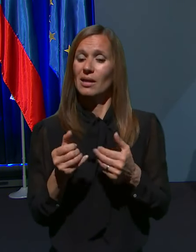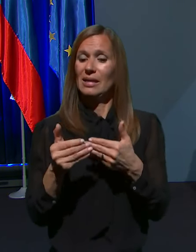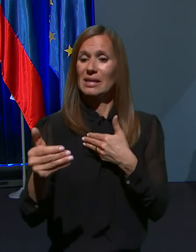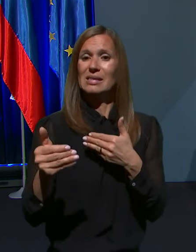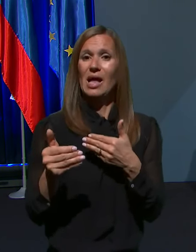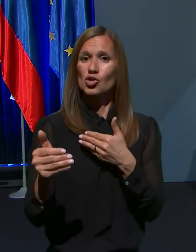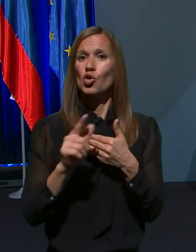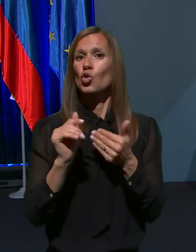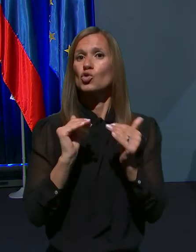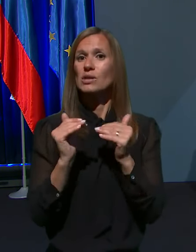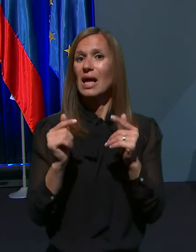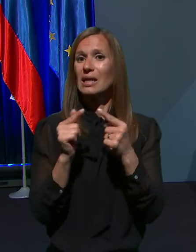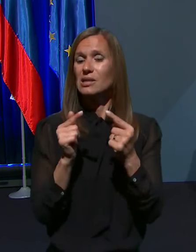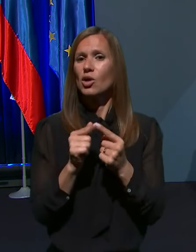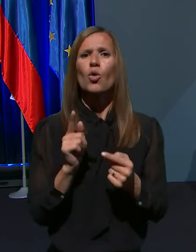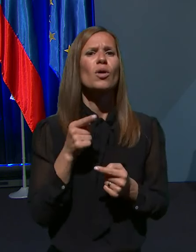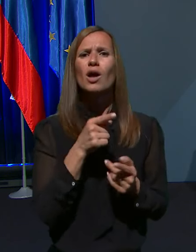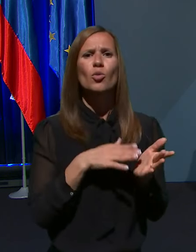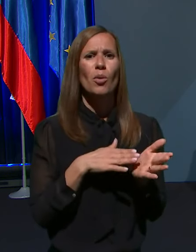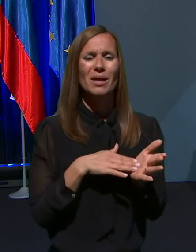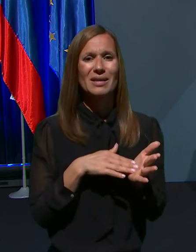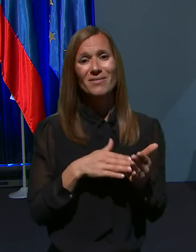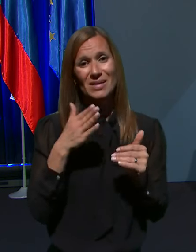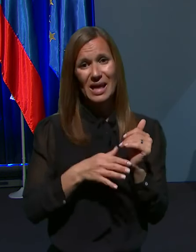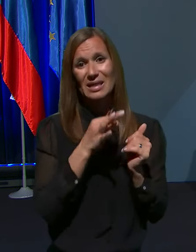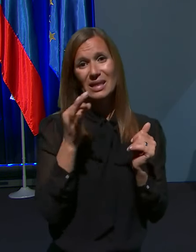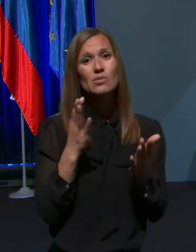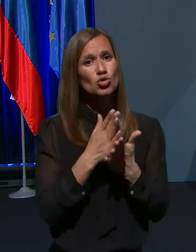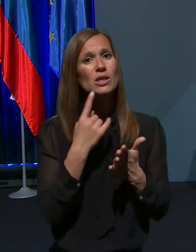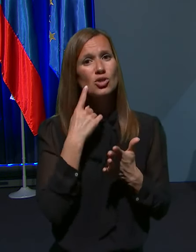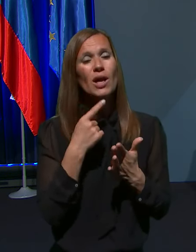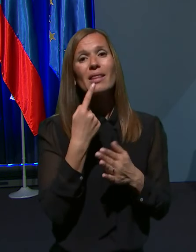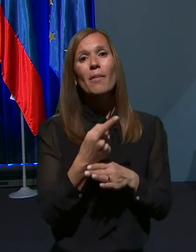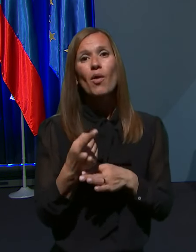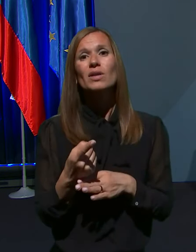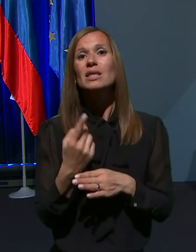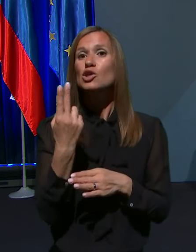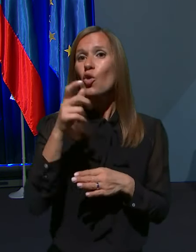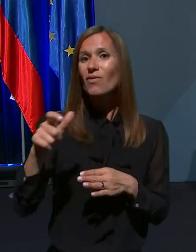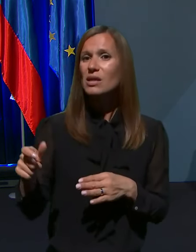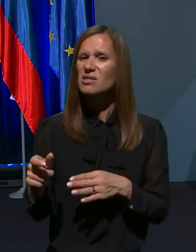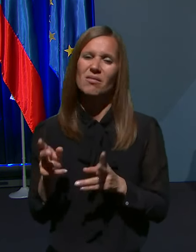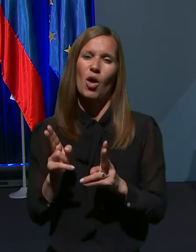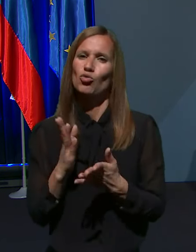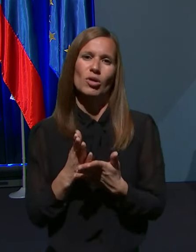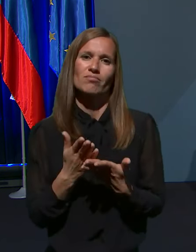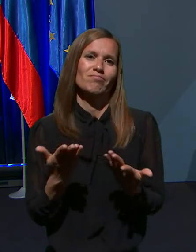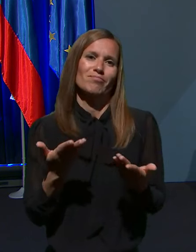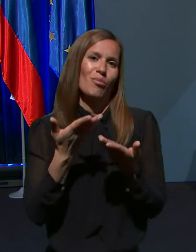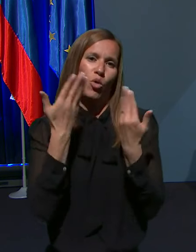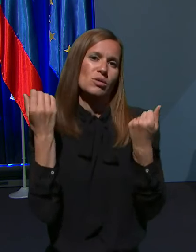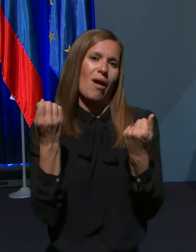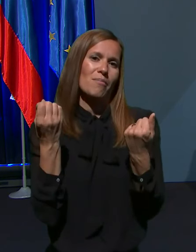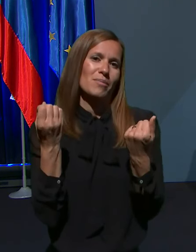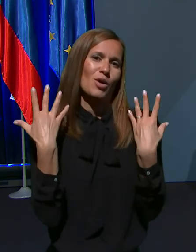pravzaprav to pomeni. V zadnjih dneh smo že slišali neke napovedi, da lahko slovenke, slovenci morda kar pozabijo na reci v tem